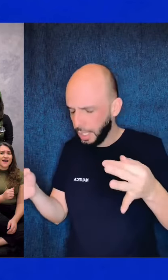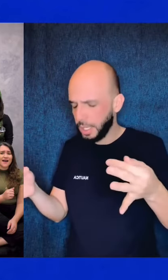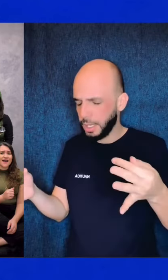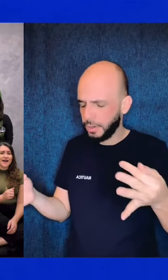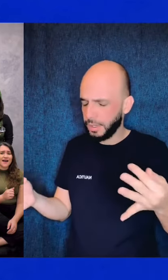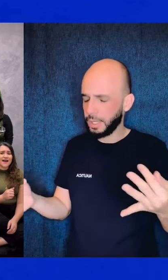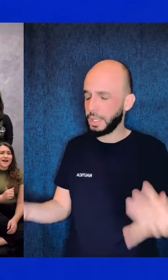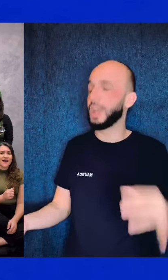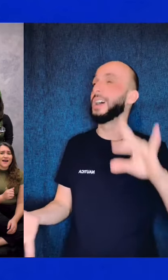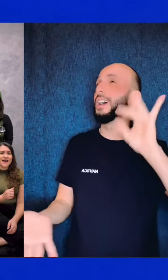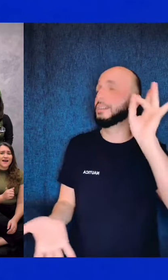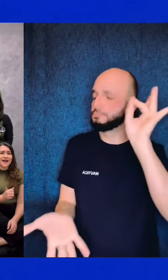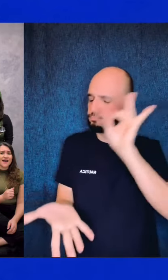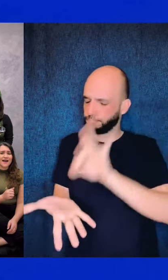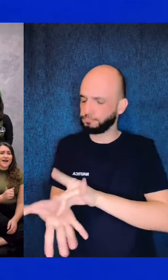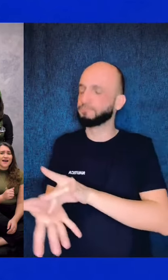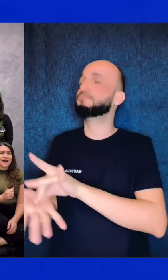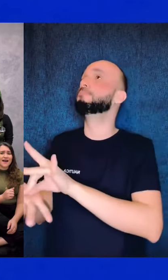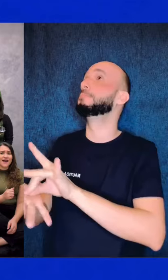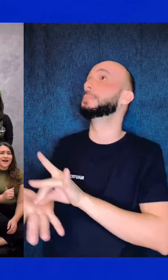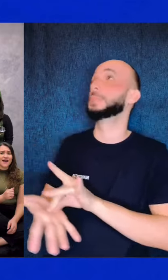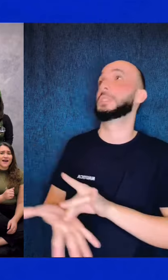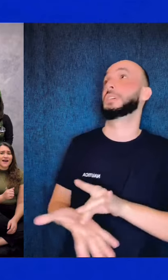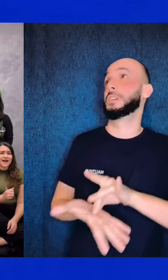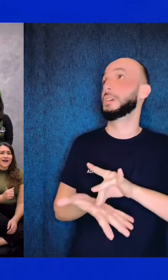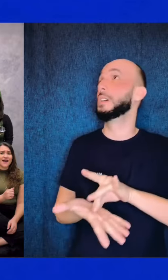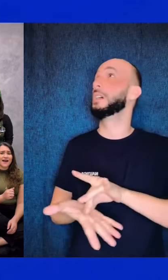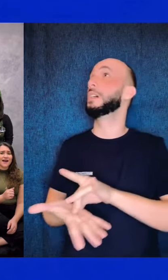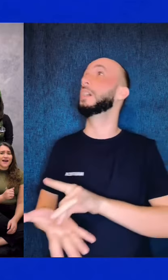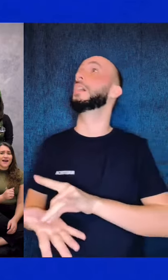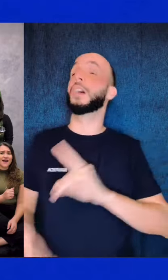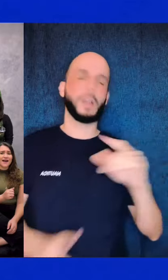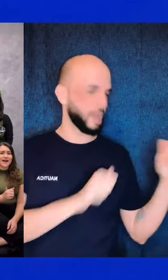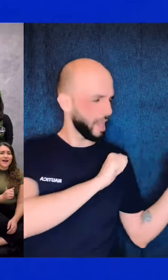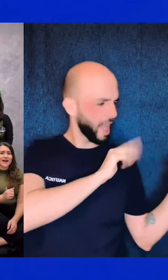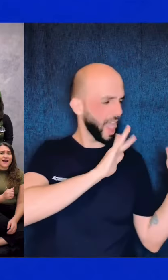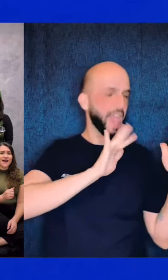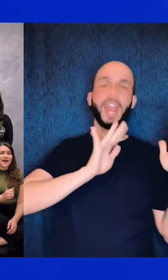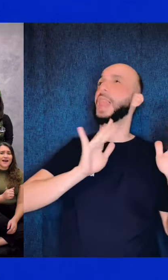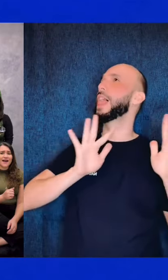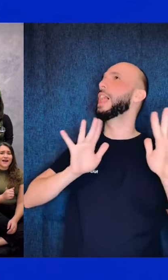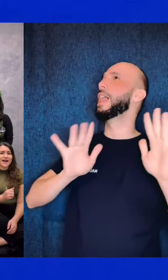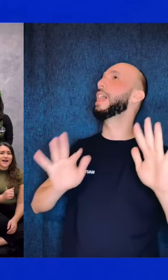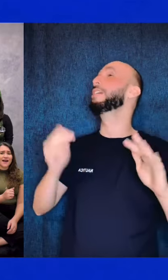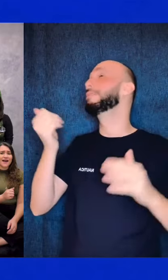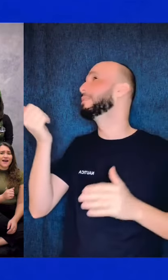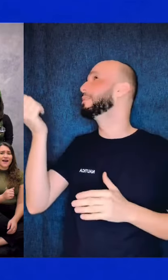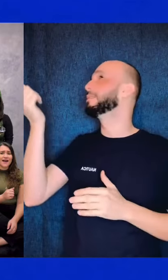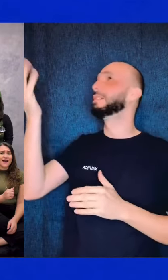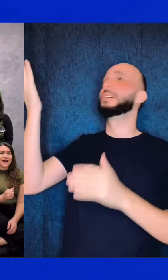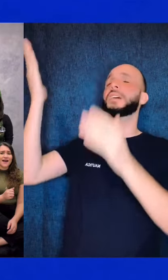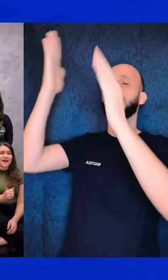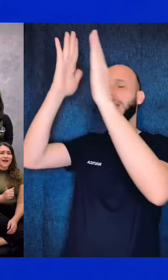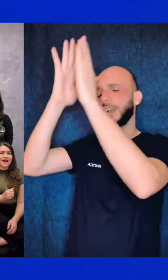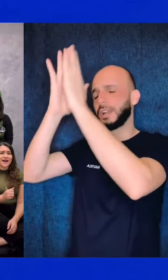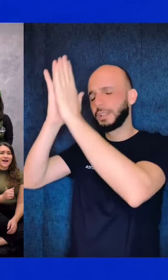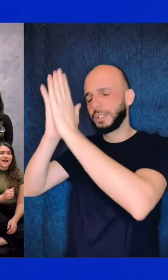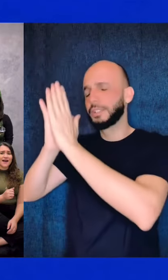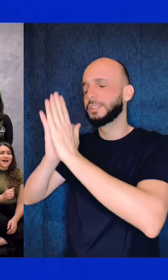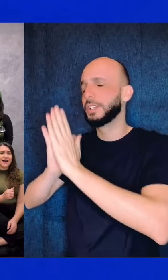em verdade, te adoramos, te